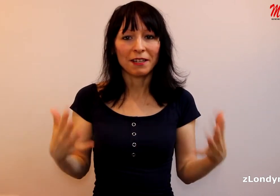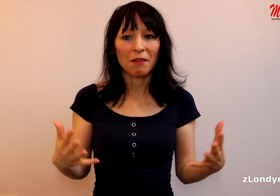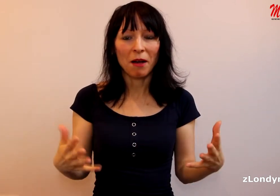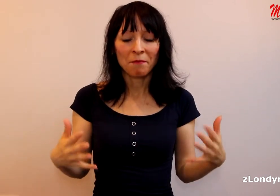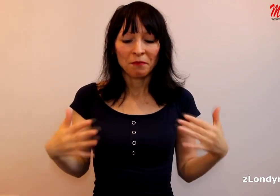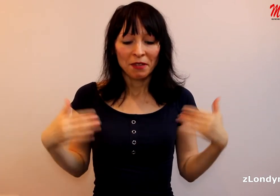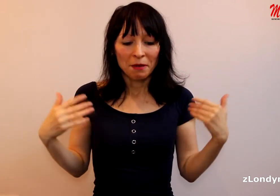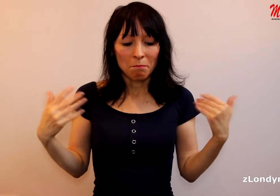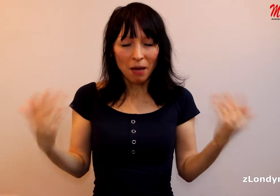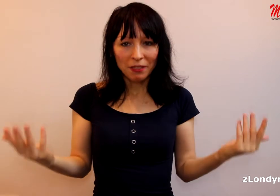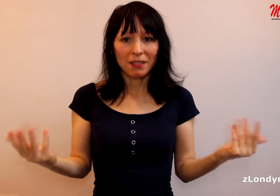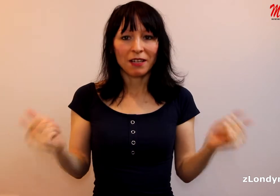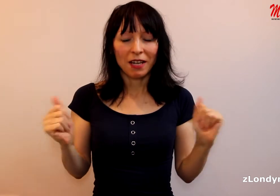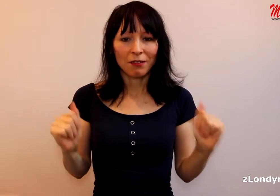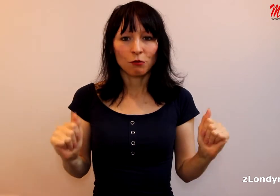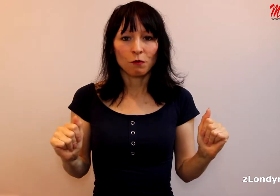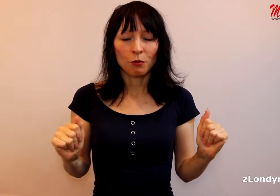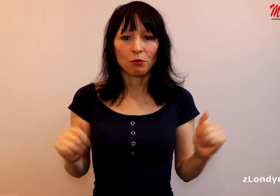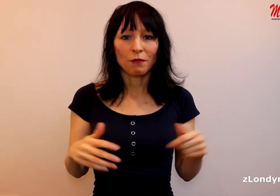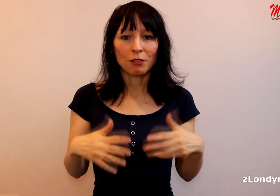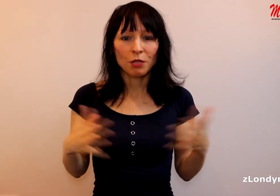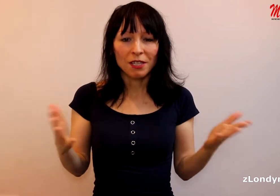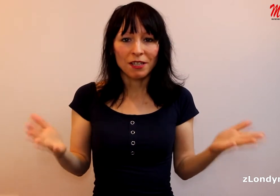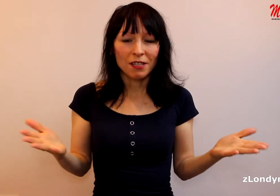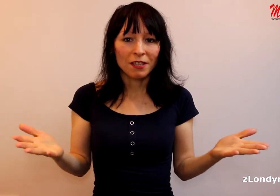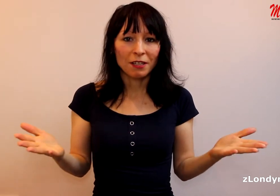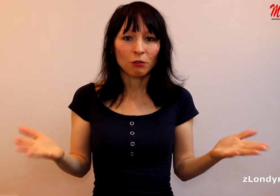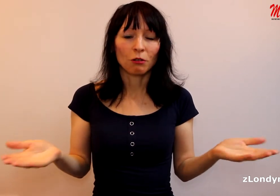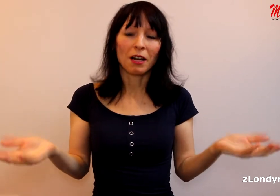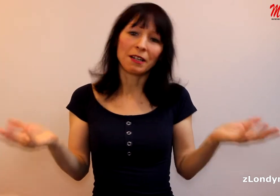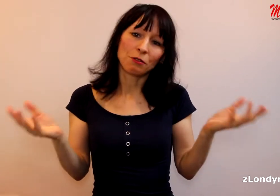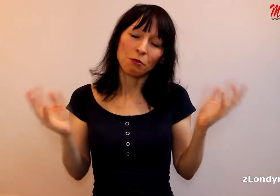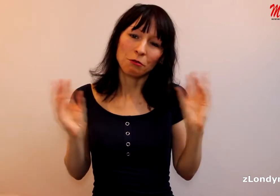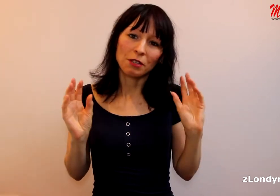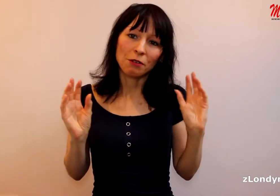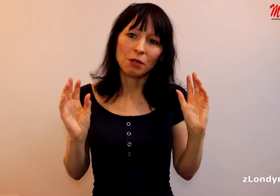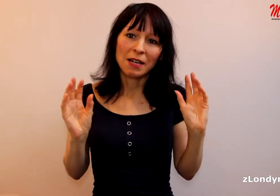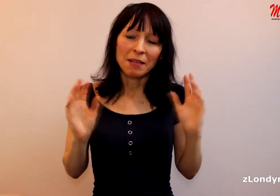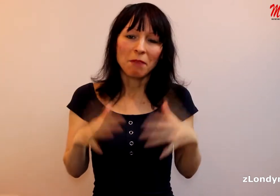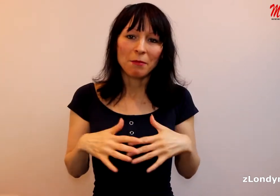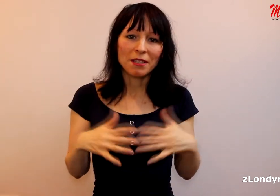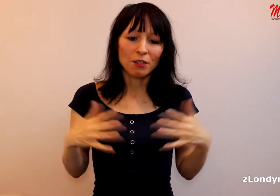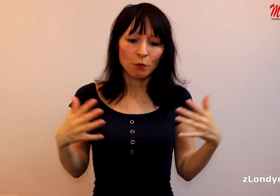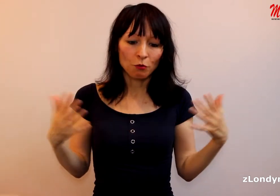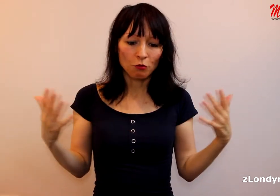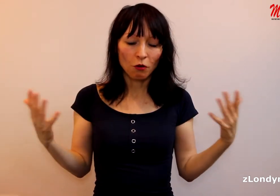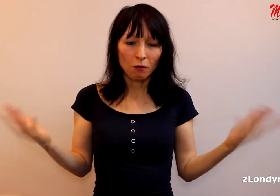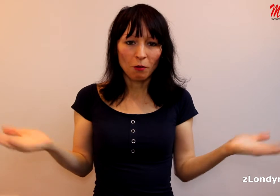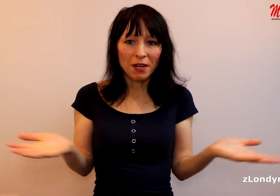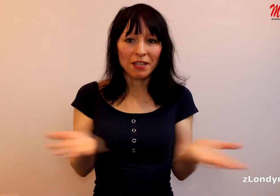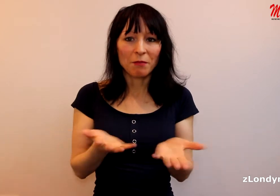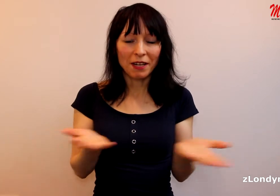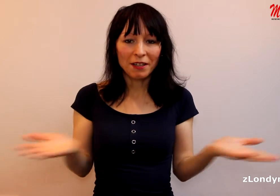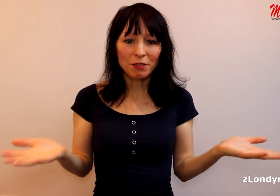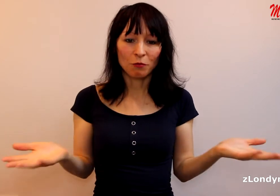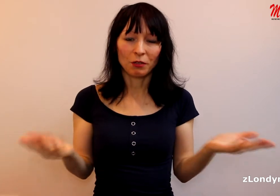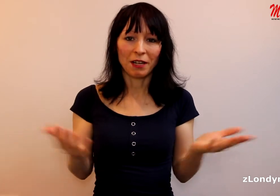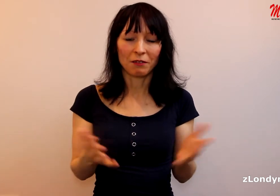dilema. Máme tady nechávat tu svobodu slova, co když se zase stane toto. Ale na druhou stranu máme zase spoustu obraných mechanizmů, které